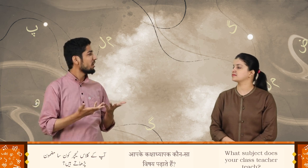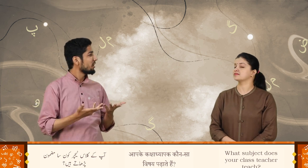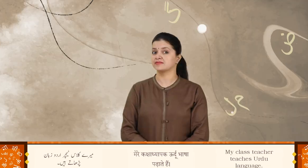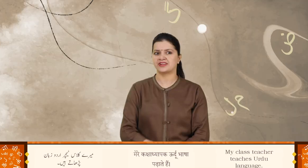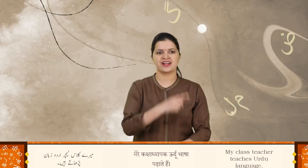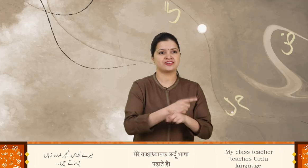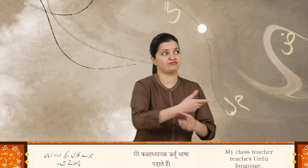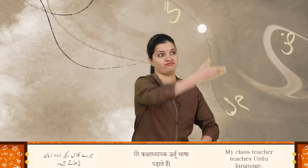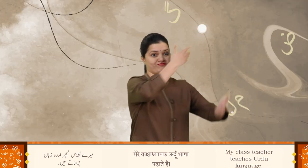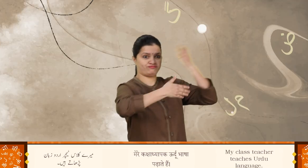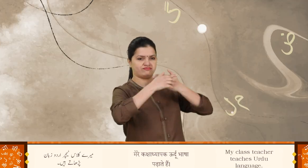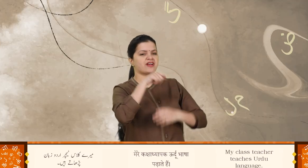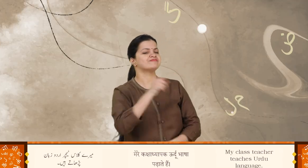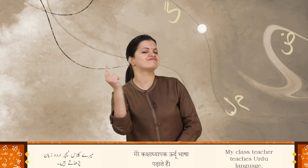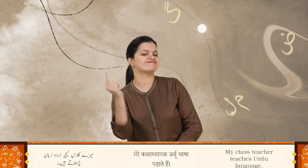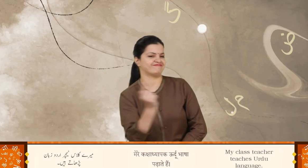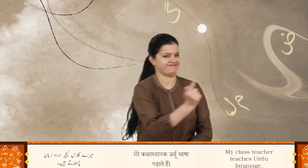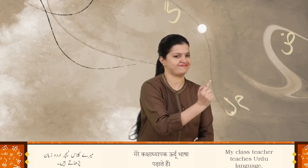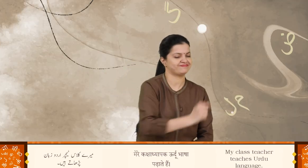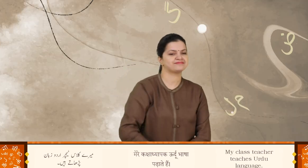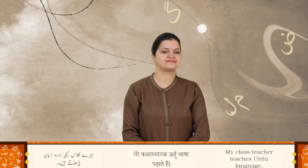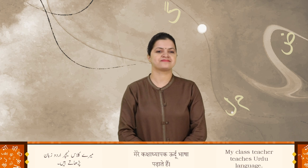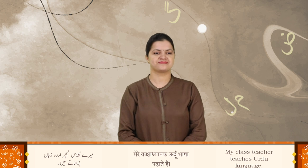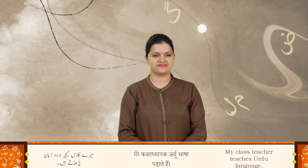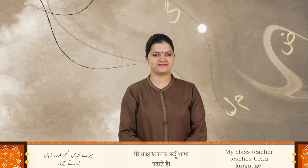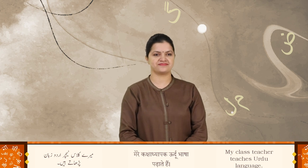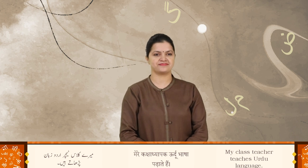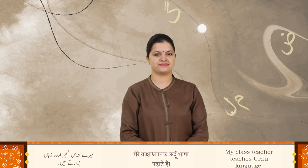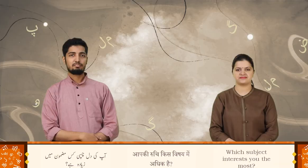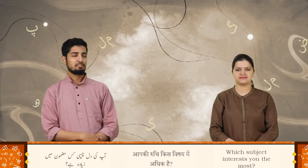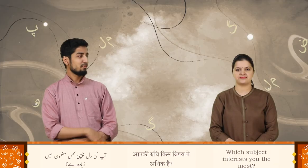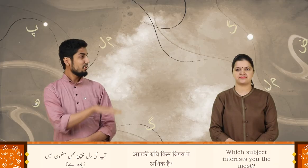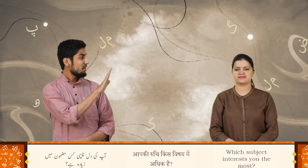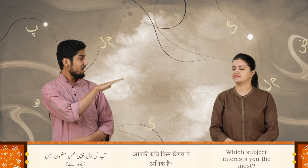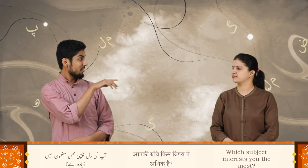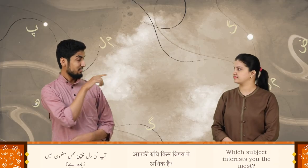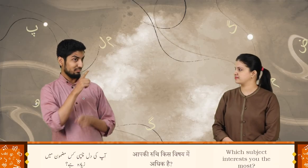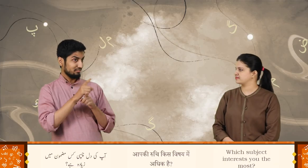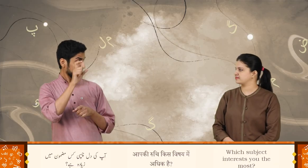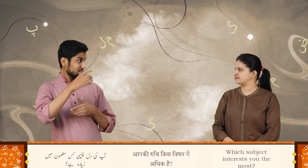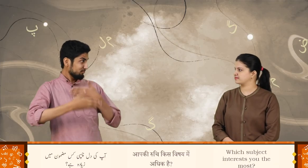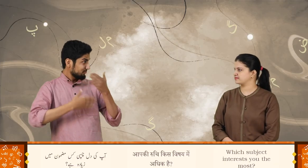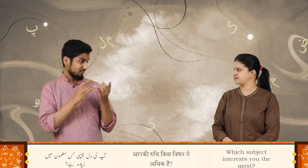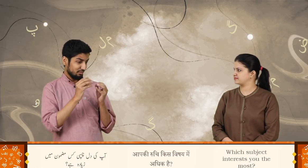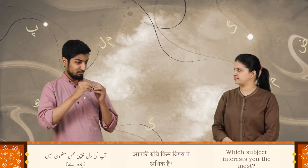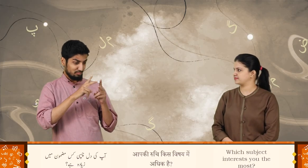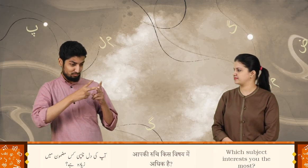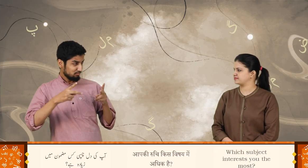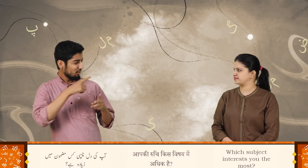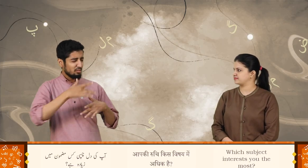میرے کلاس ٹیچر اردو زبان پڑھاتے ہیں آپ کی دلچسپی کس مضبون میں زیادہ ہے؟